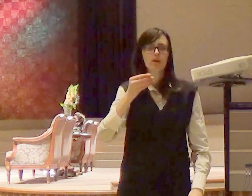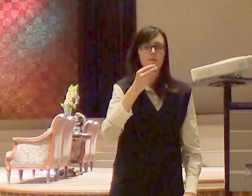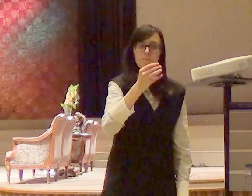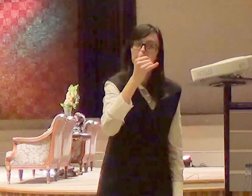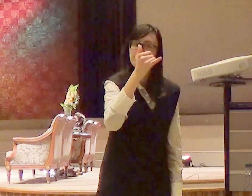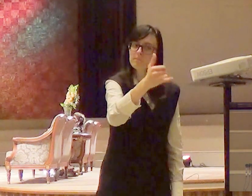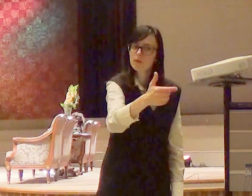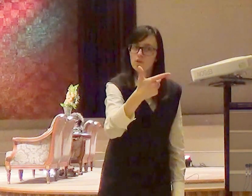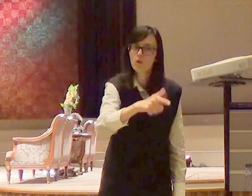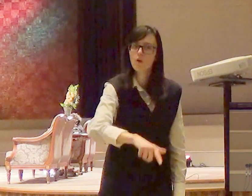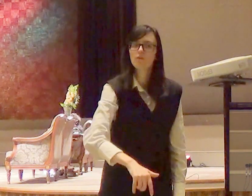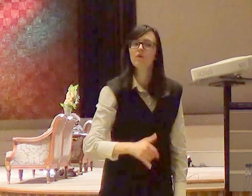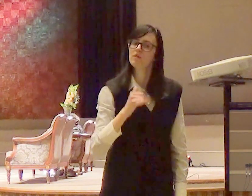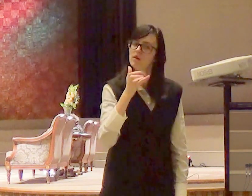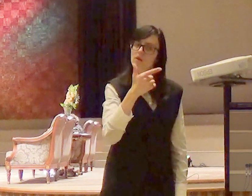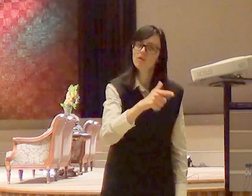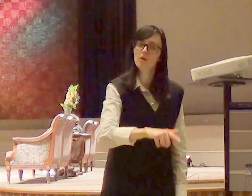tem alguém orando por você há muito tempo